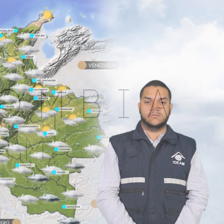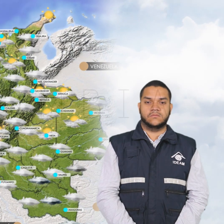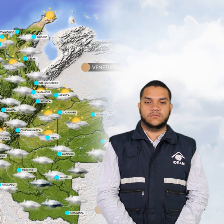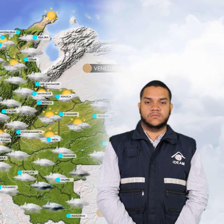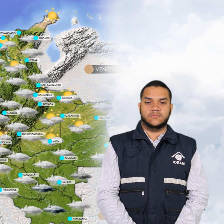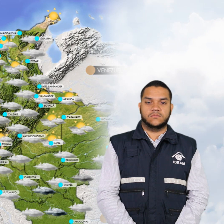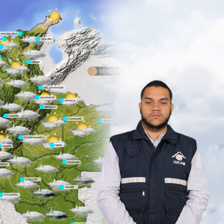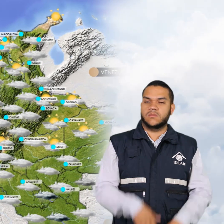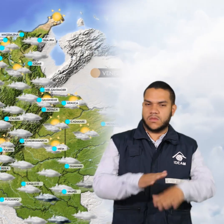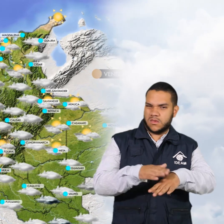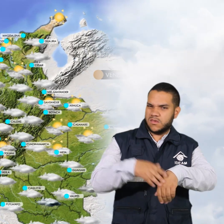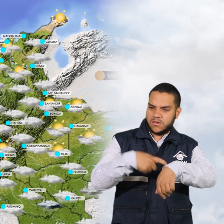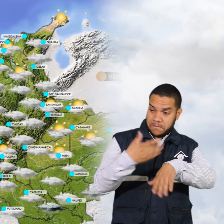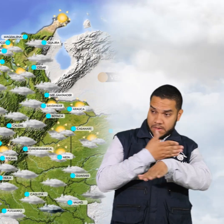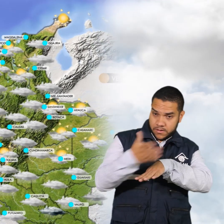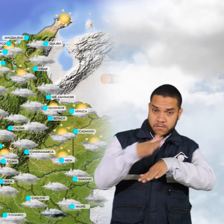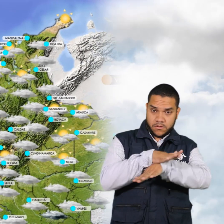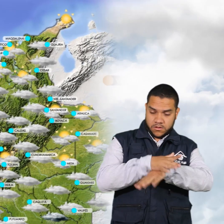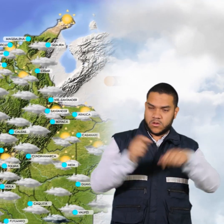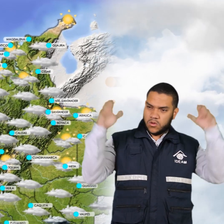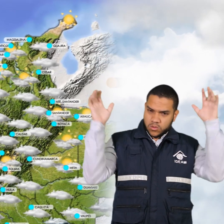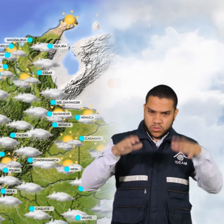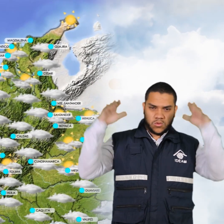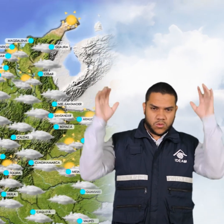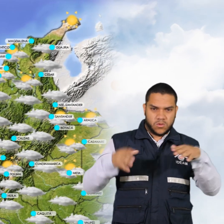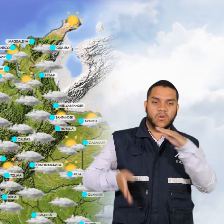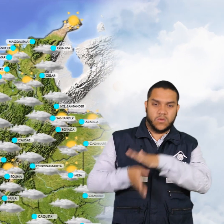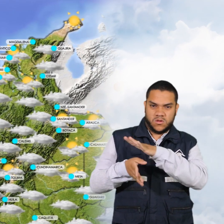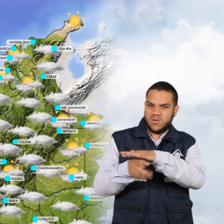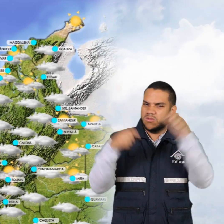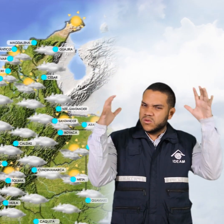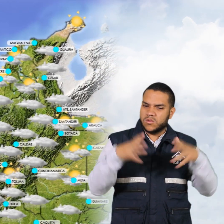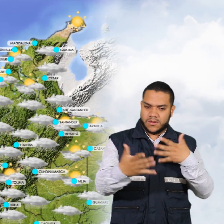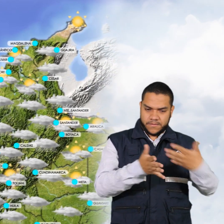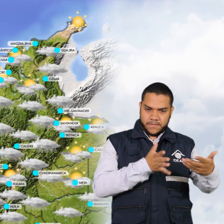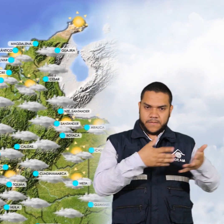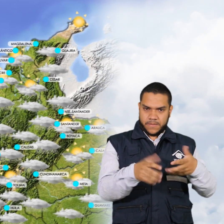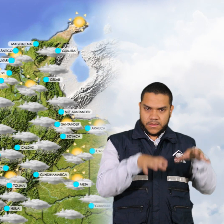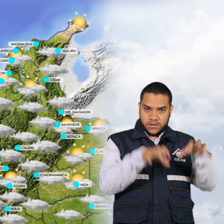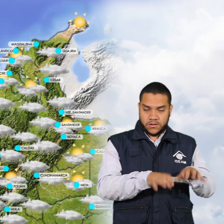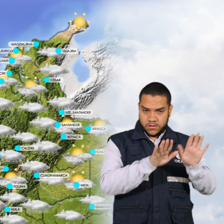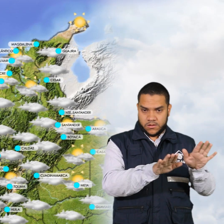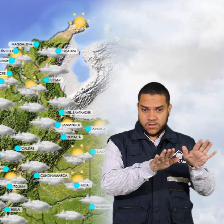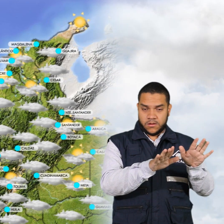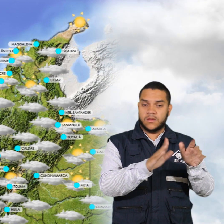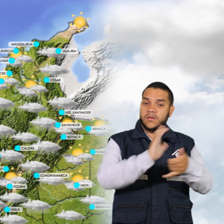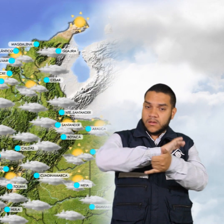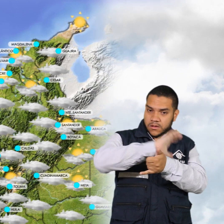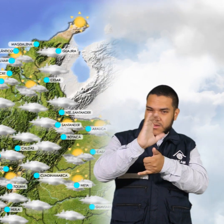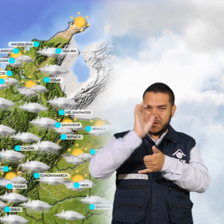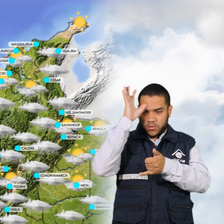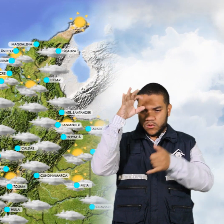Para las horas de la tarde se mantendrán las precipitaciones en el archipiélago de San Andrés y Providencia. En la región Caribe son posibles